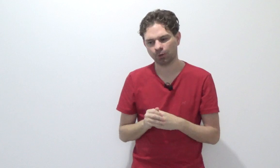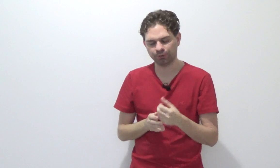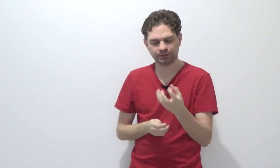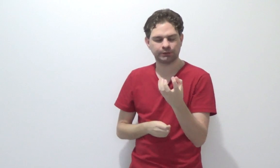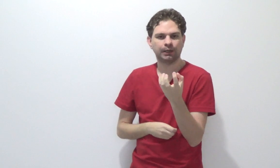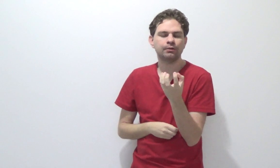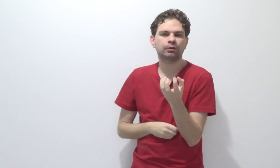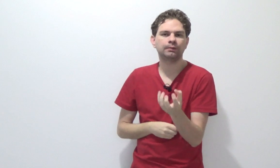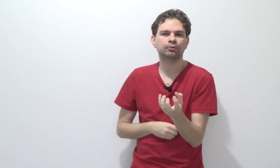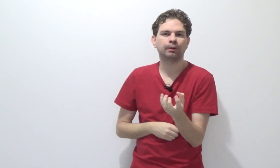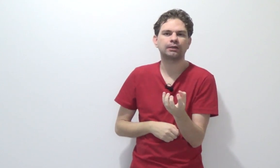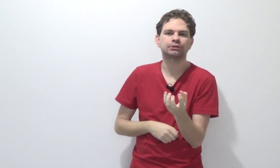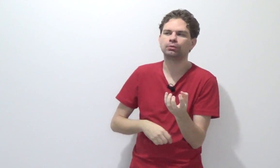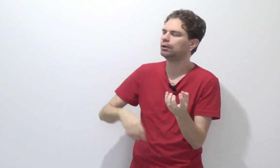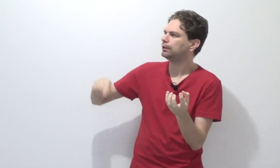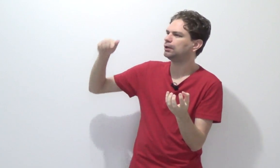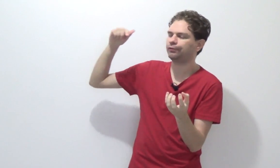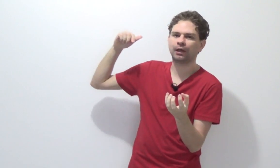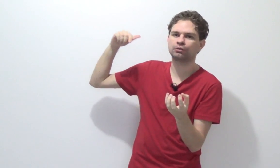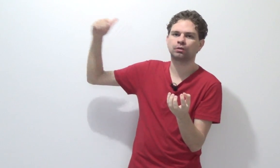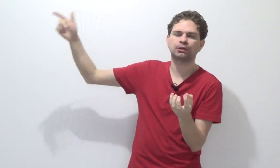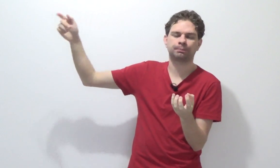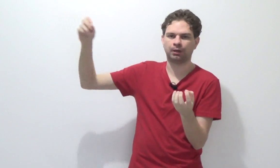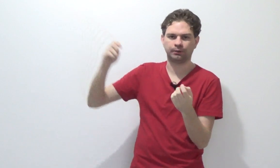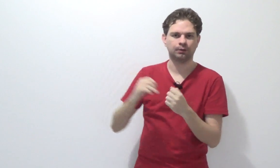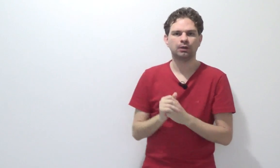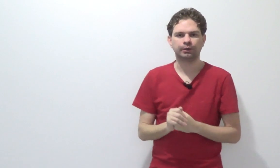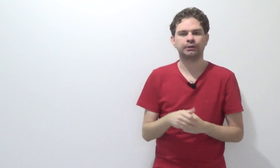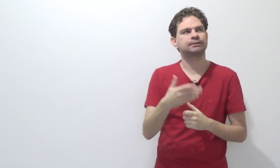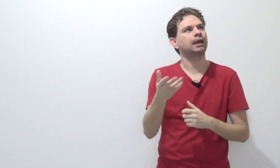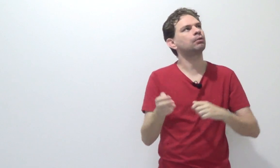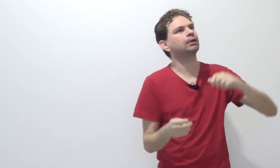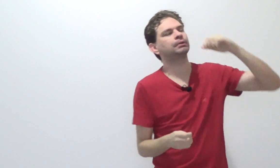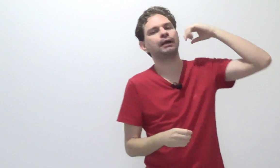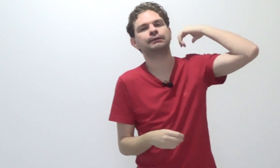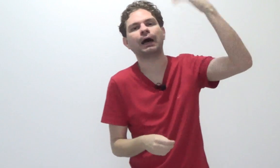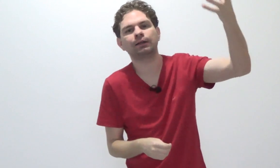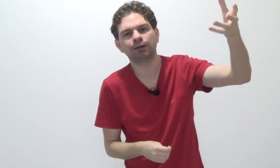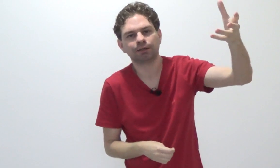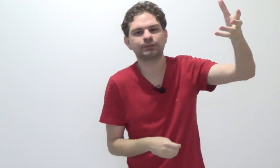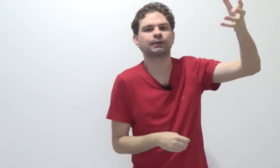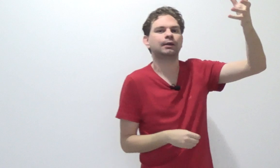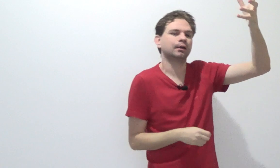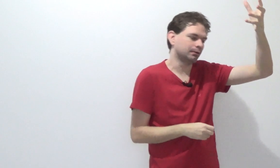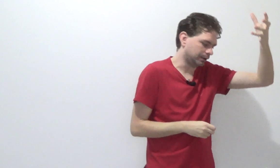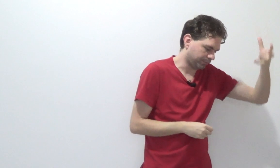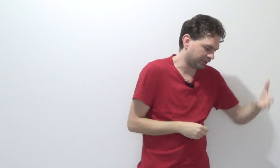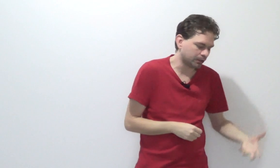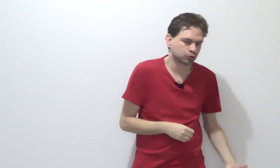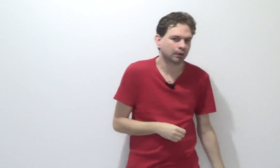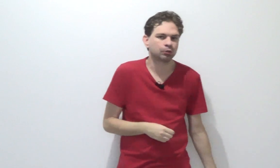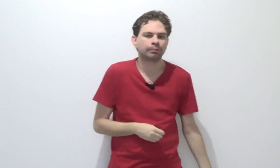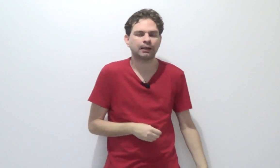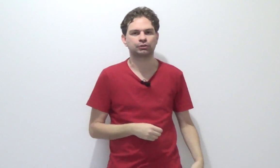Eu iniciei o crime no Brasil e ele finalizou na Espanha. Iniciei o crime na Itália, que se finalizou aqui no Brasil.